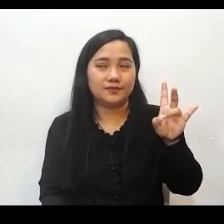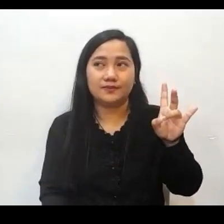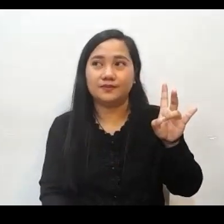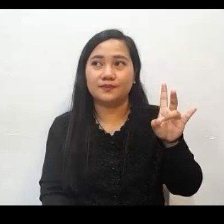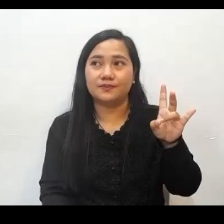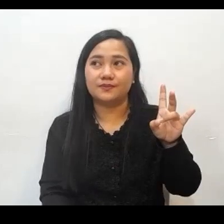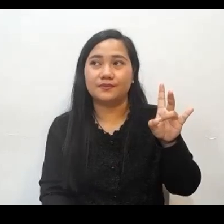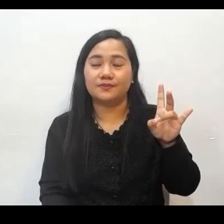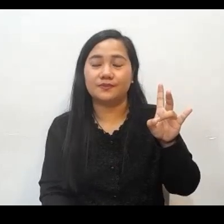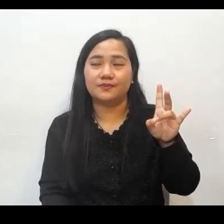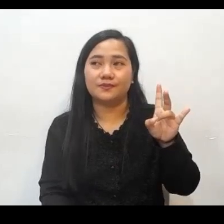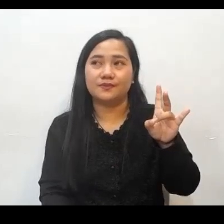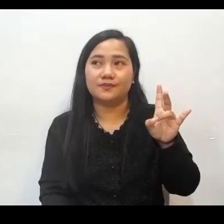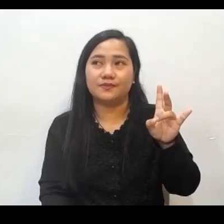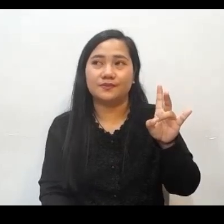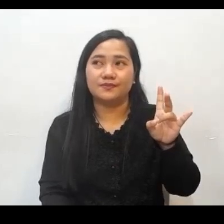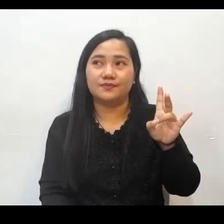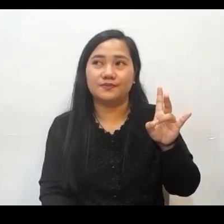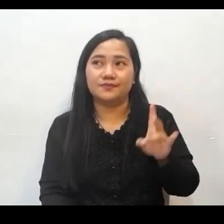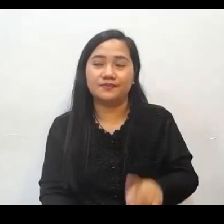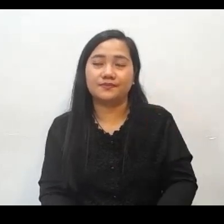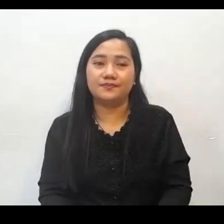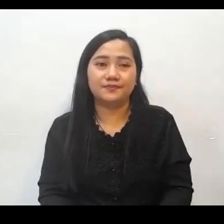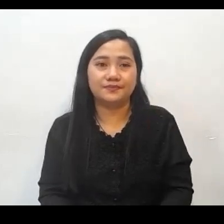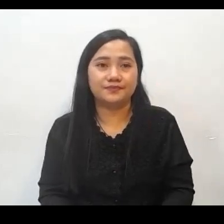is some rules